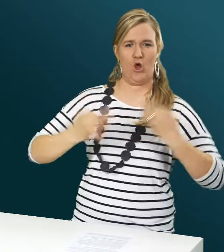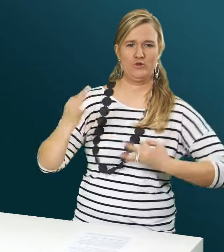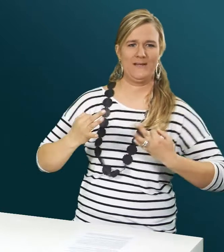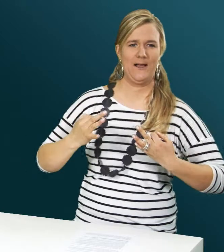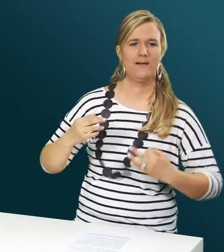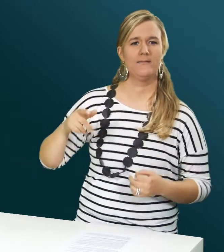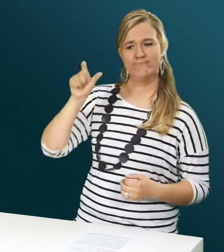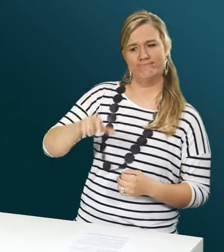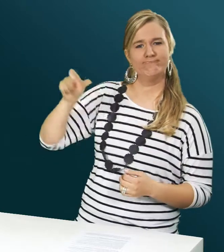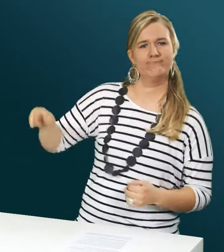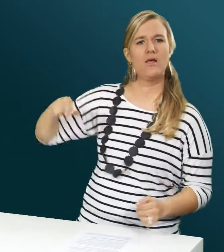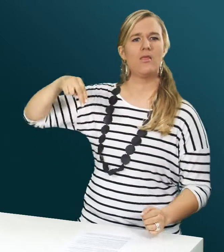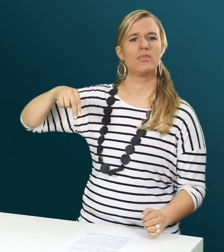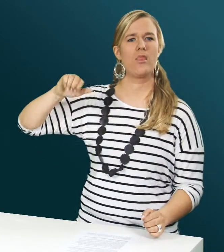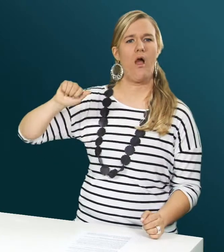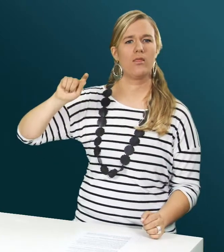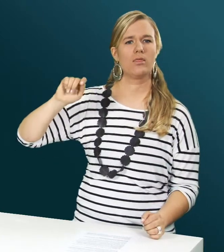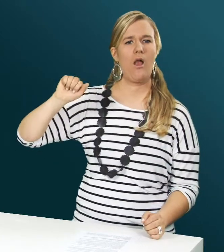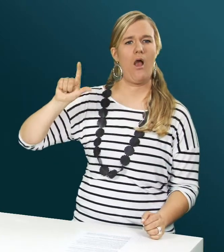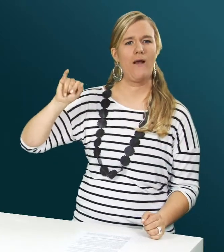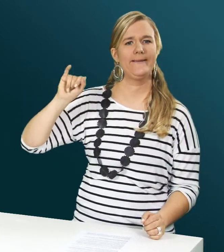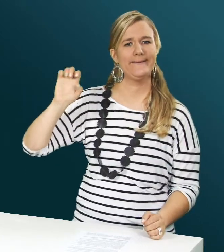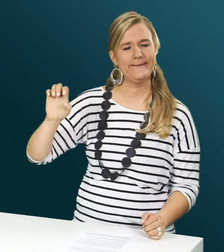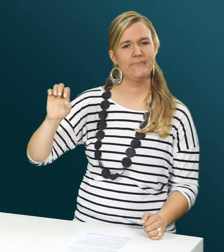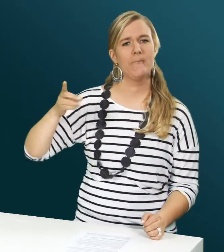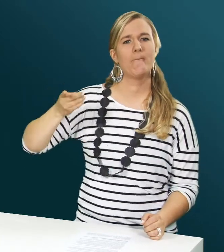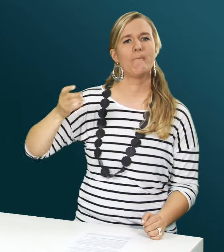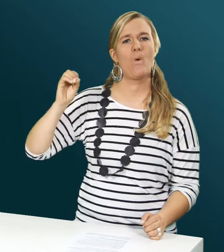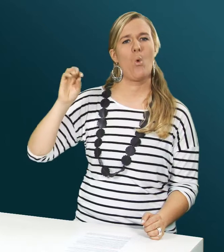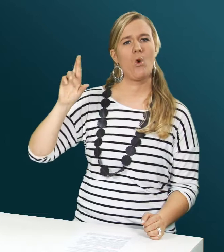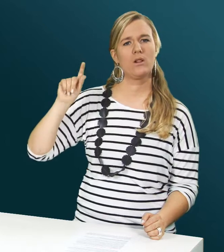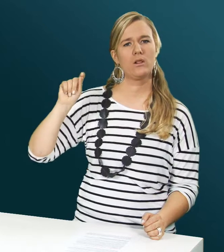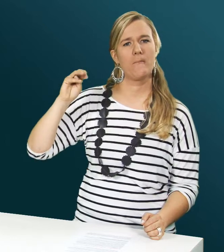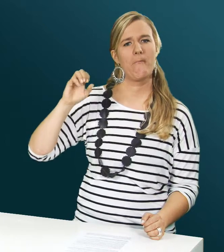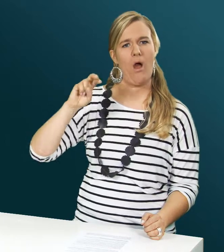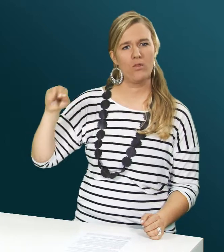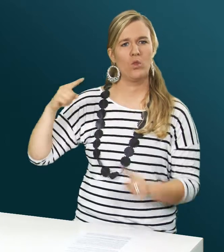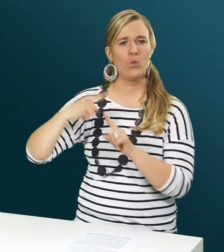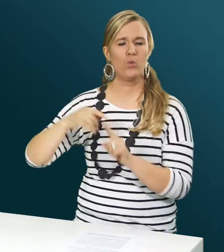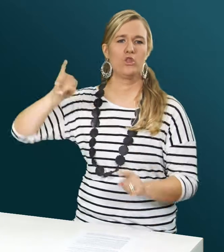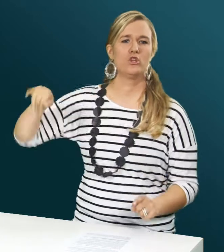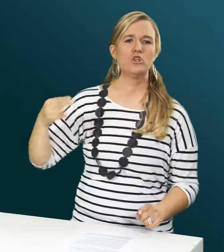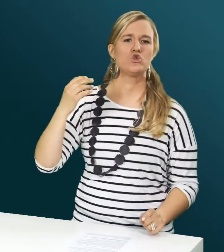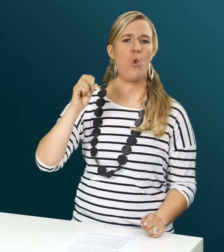Nathalie Portman und Johnny Depp.